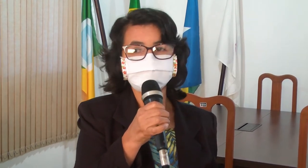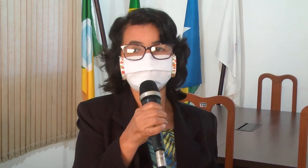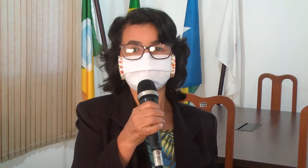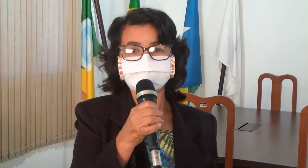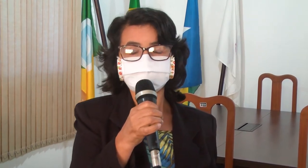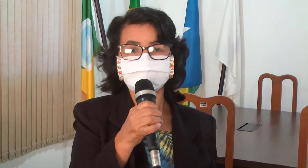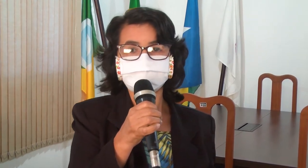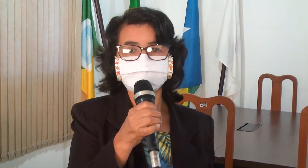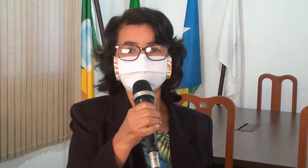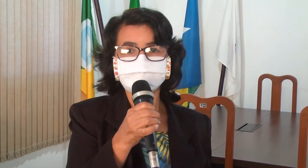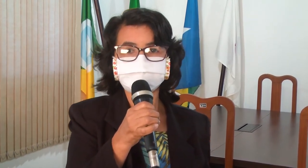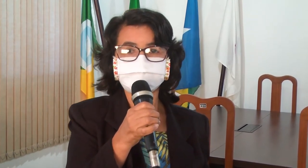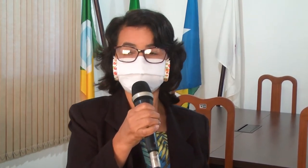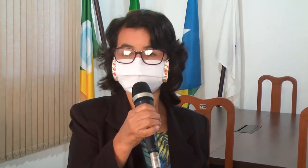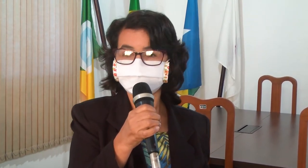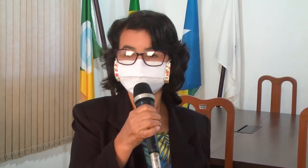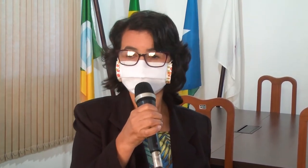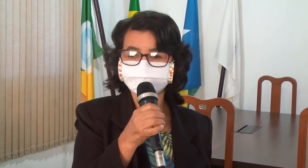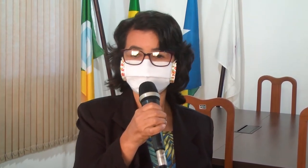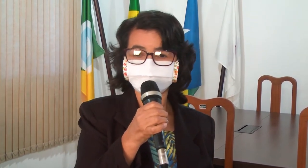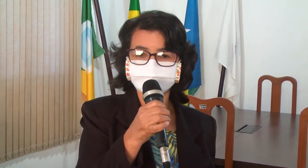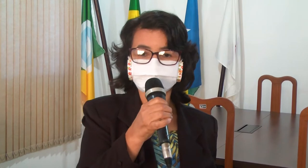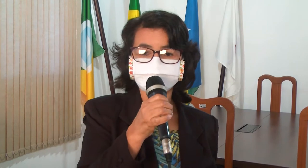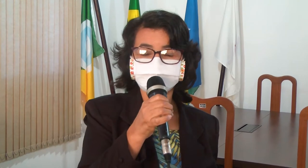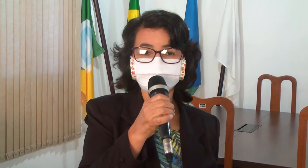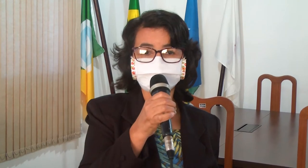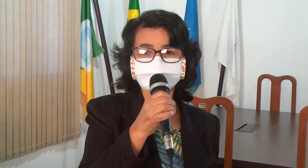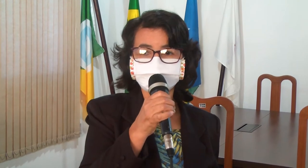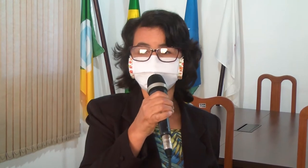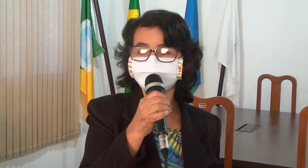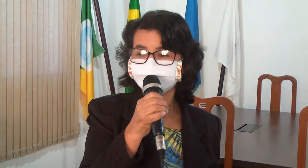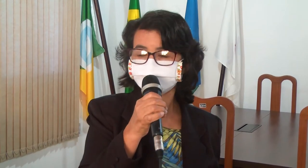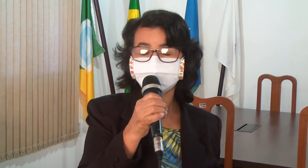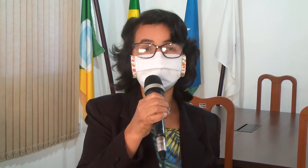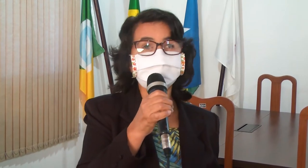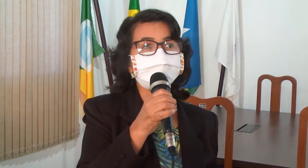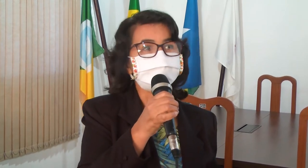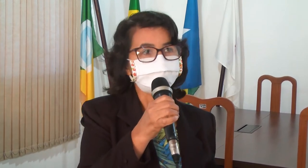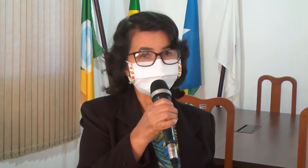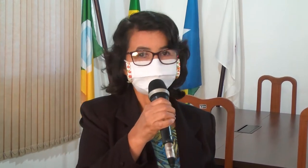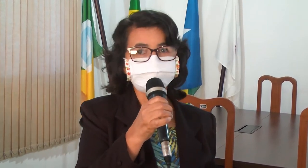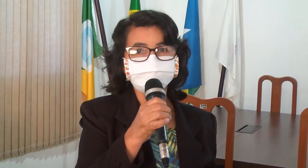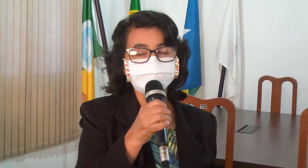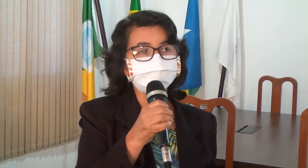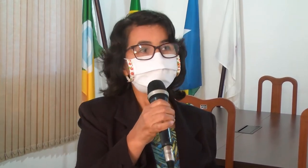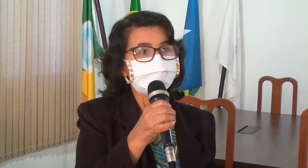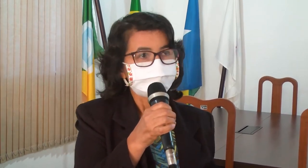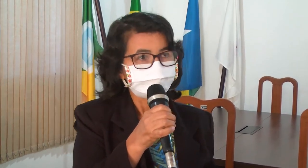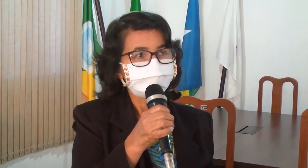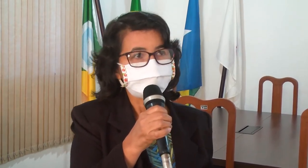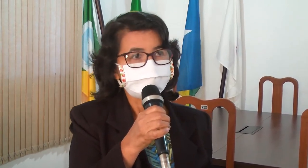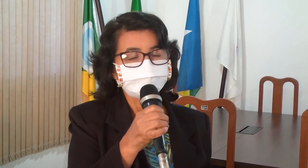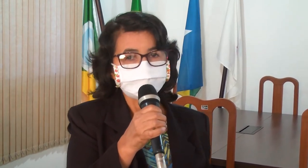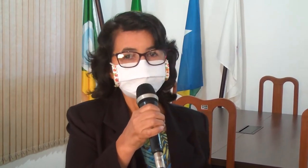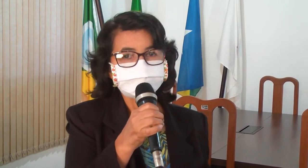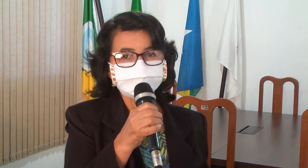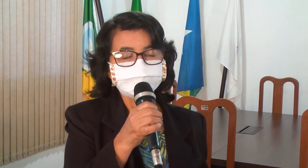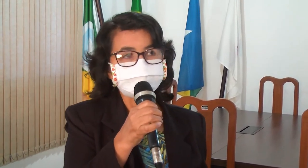passei a ser a presidente que assumi aqui na segunda-feira, eu já vou começar minhas